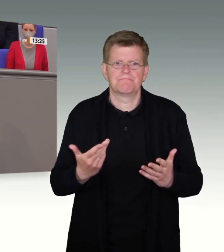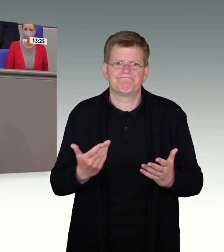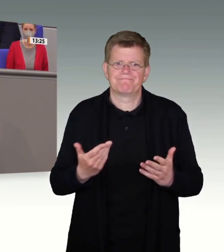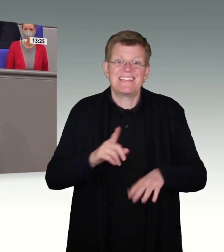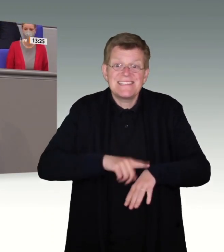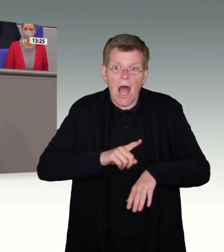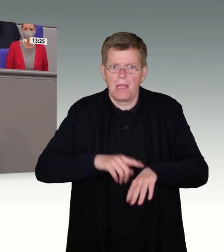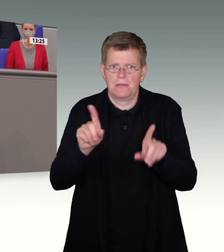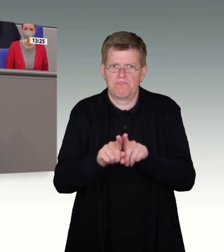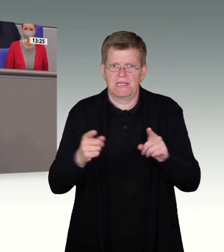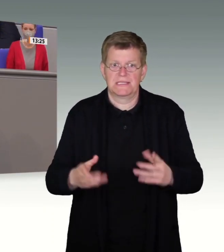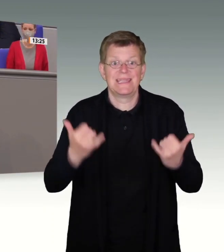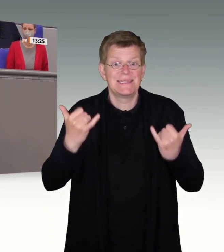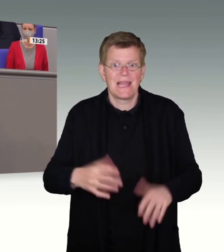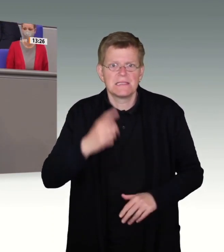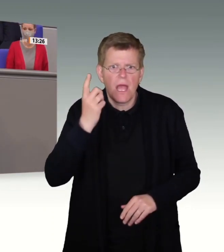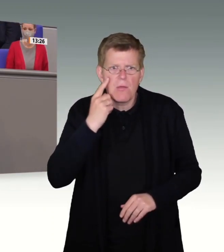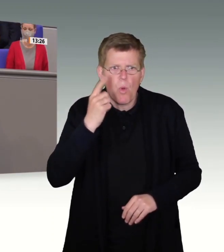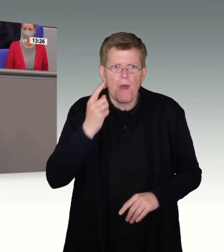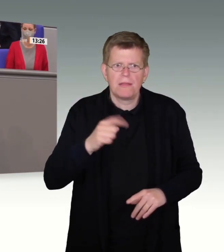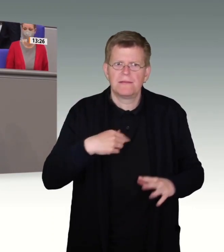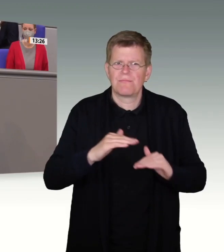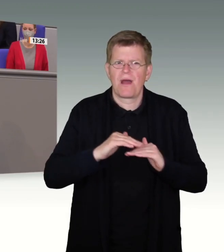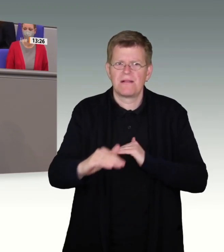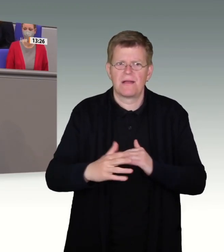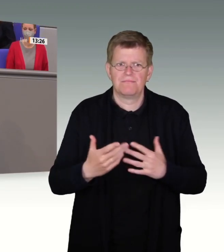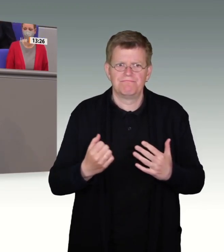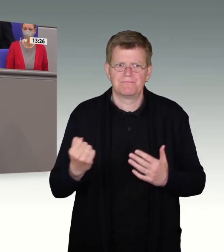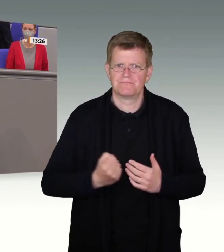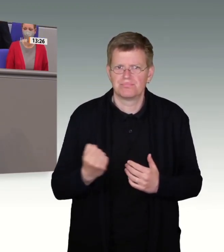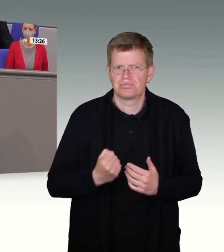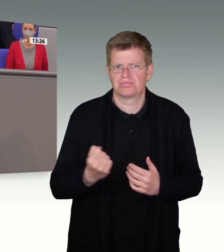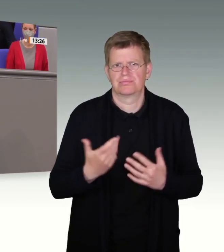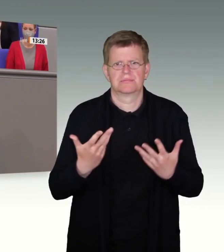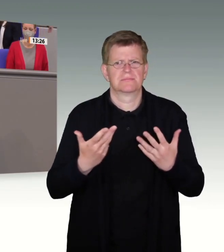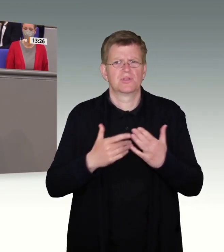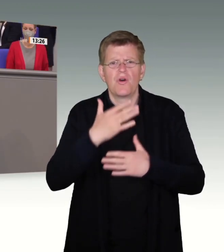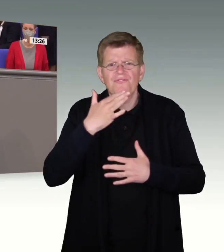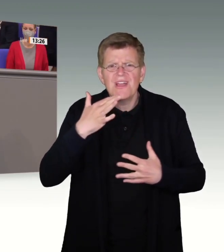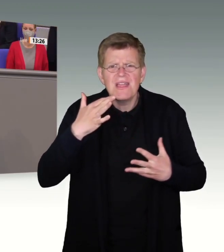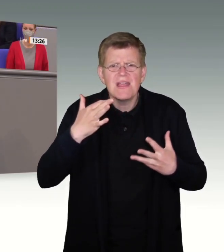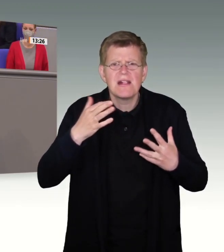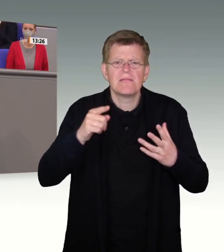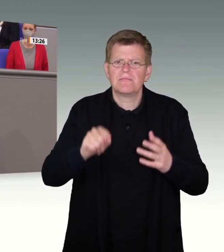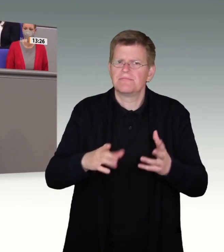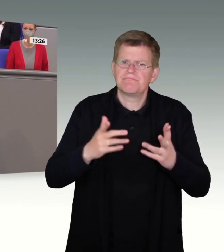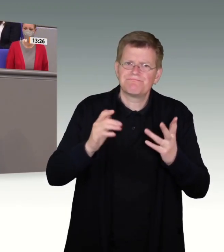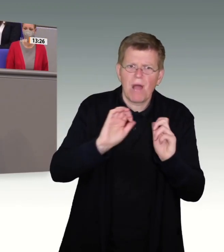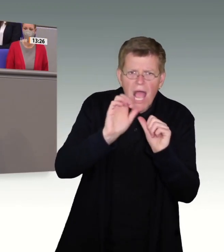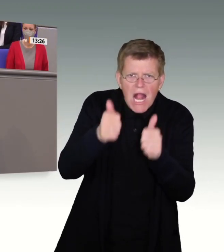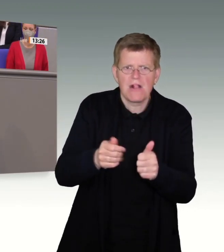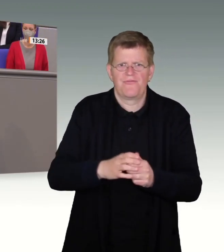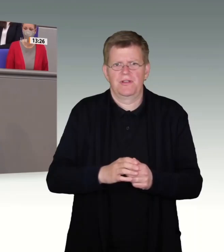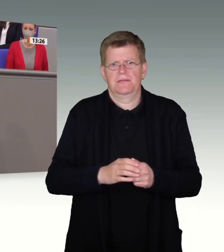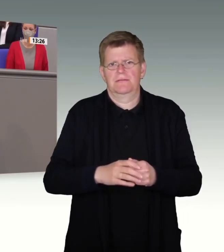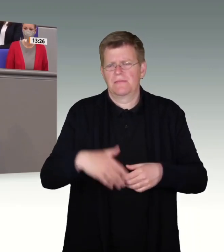großartige Hilfsbereitschaft in unserem Land. Die vielen Haupt und Ehrenamtlichen nehmen die geflüchteten